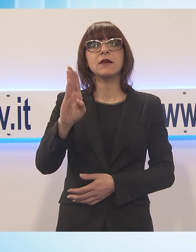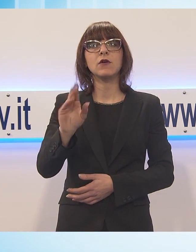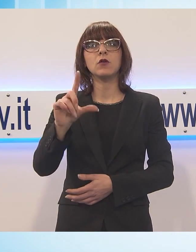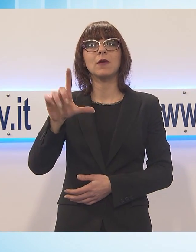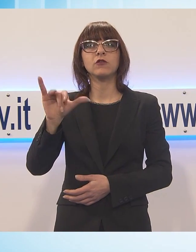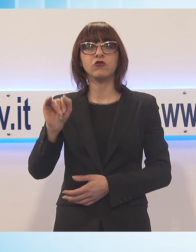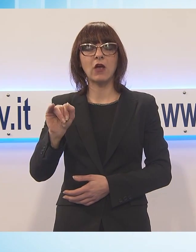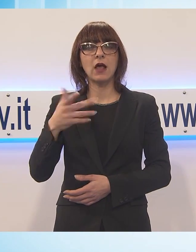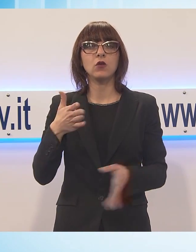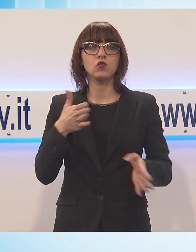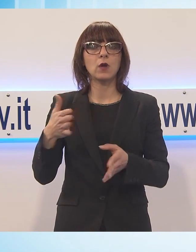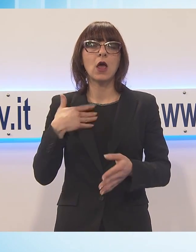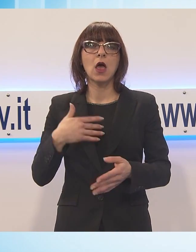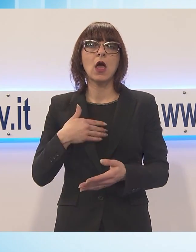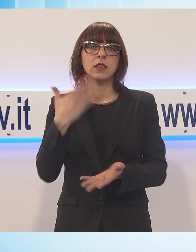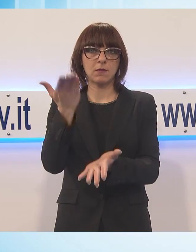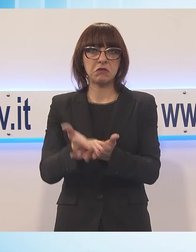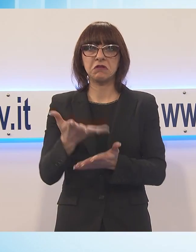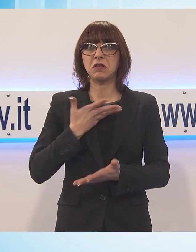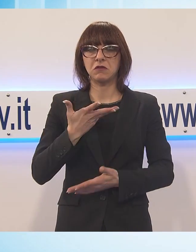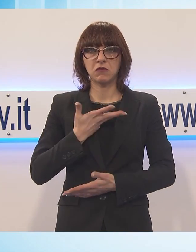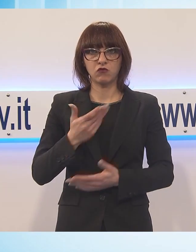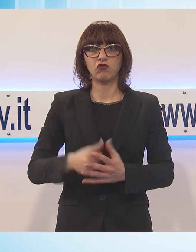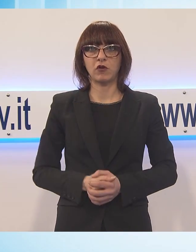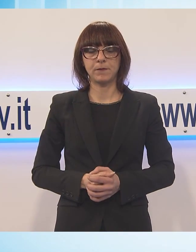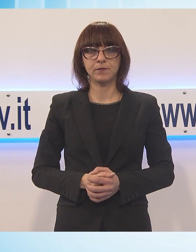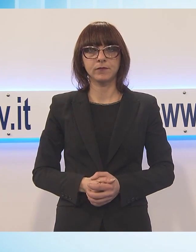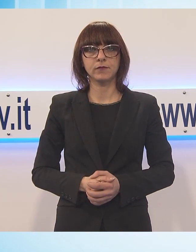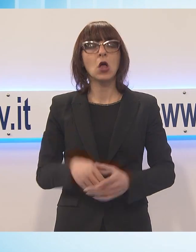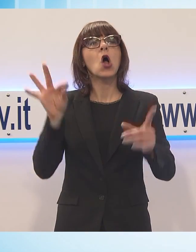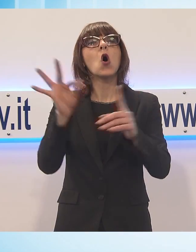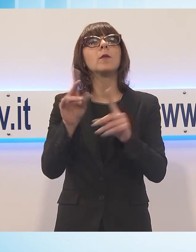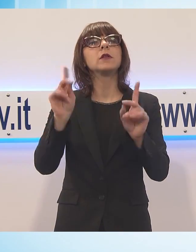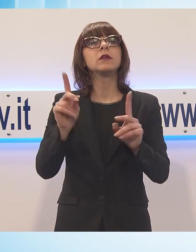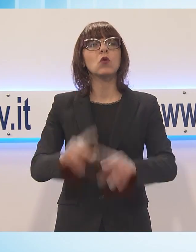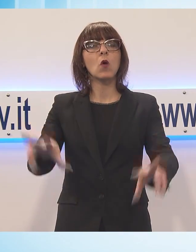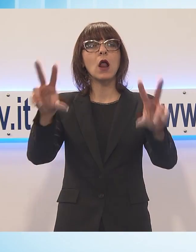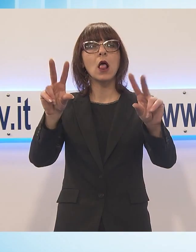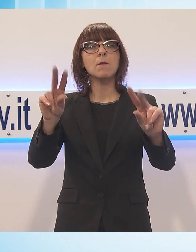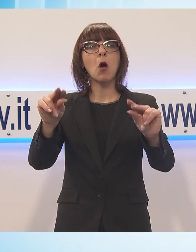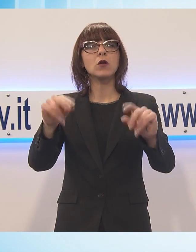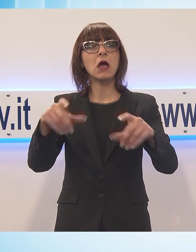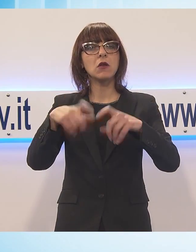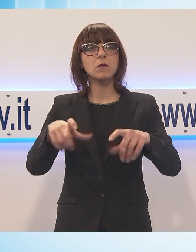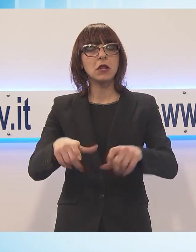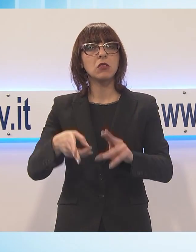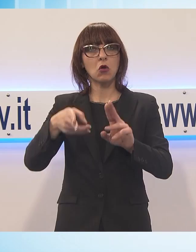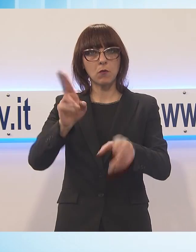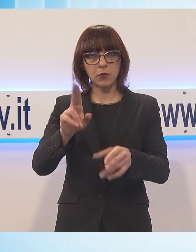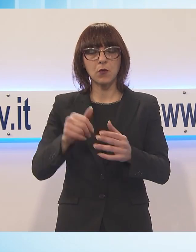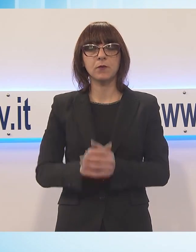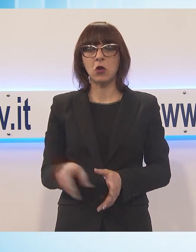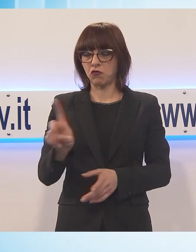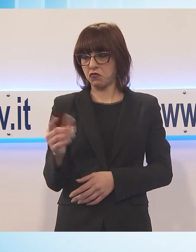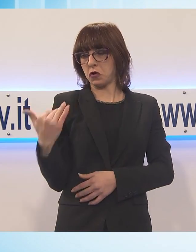Consiglio regionale, arriva nell'ottica di una volontà di ammodernamento da parte dell'azienda di trasporto pubblico e segue di pochi giorni